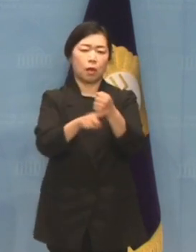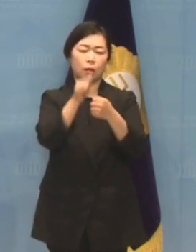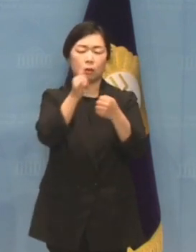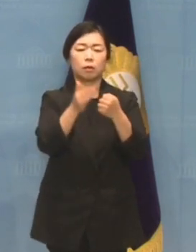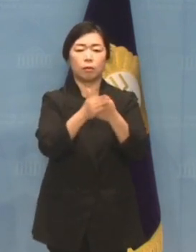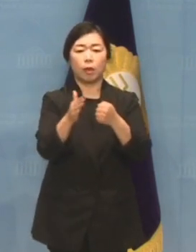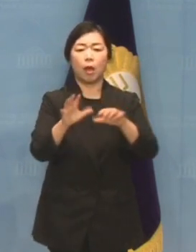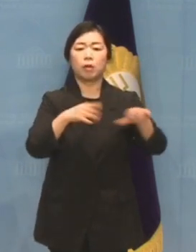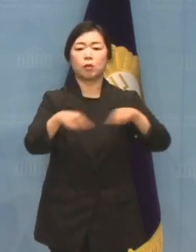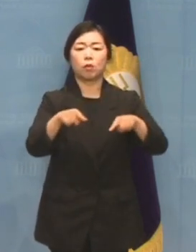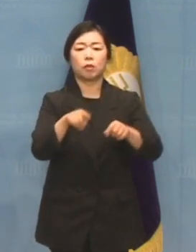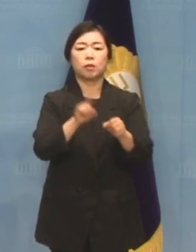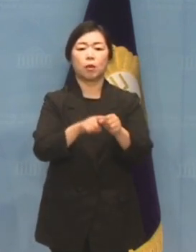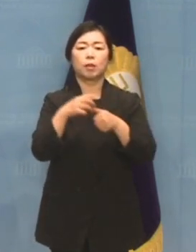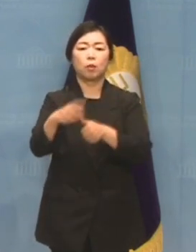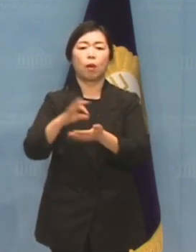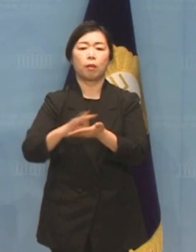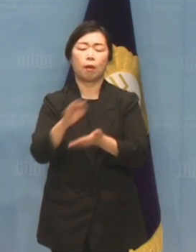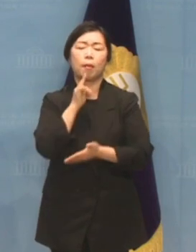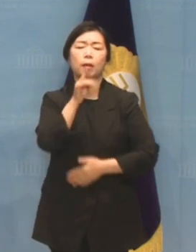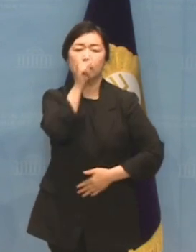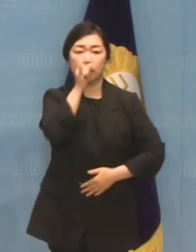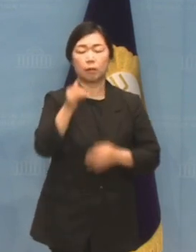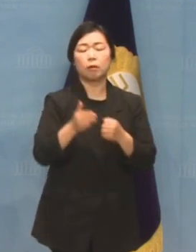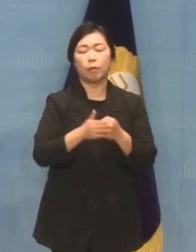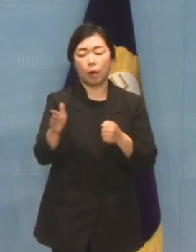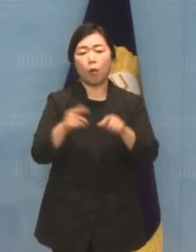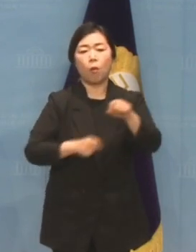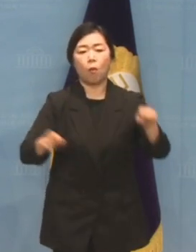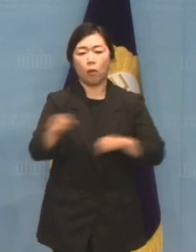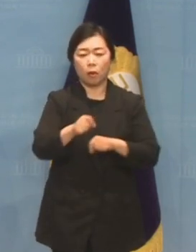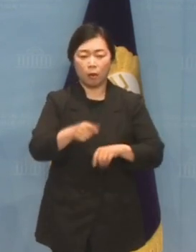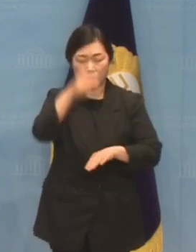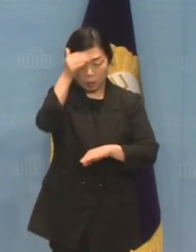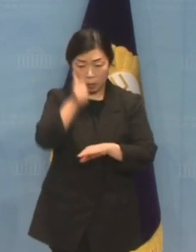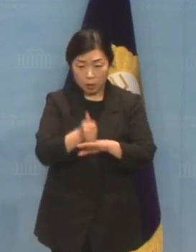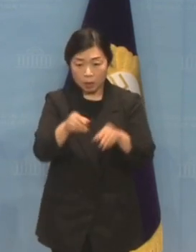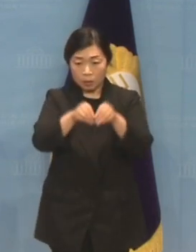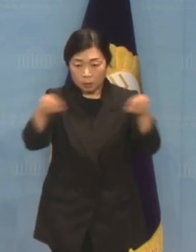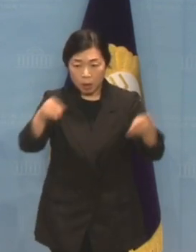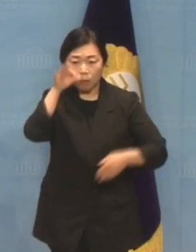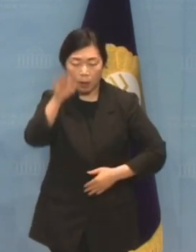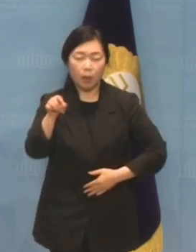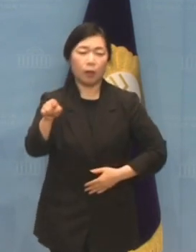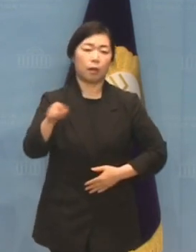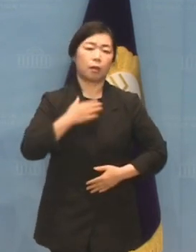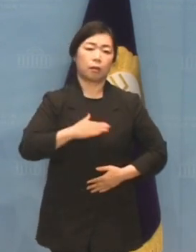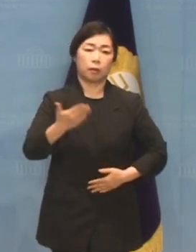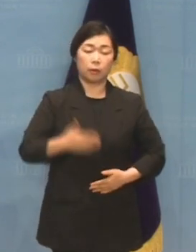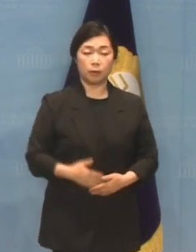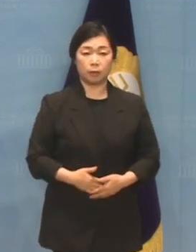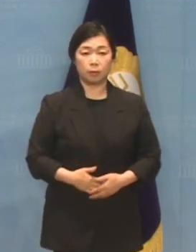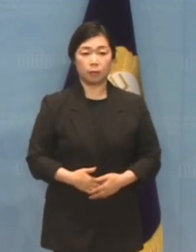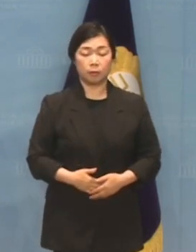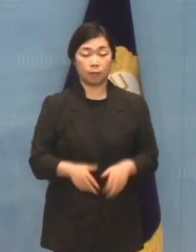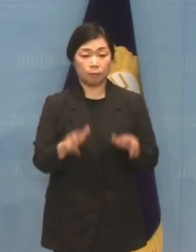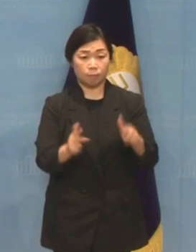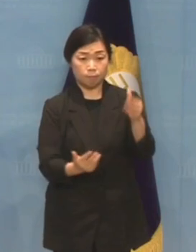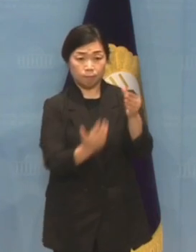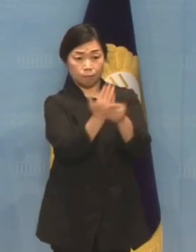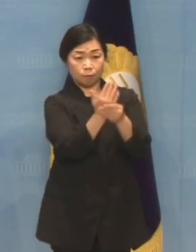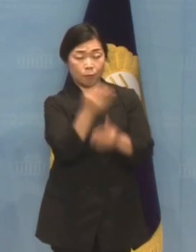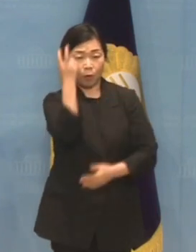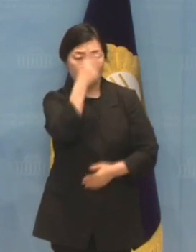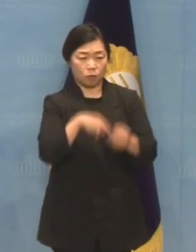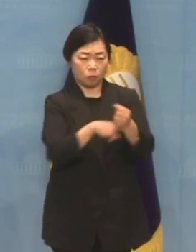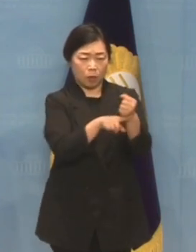심판을 받을 것입니다. 전당대회의 실체는 엄중한 수사를 통해 명명백백하게